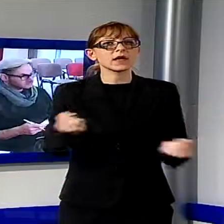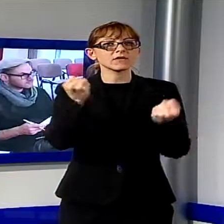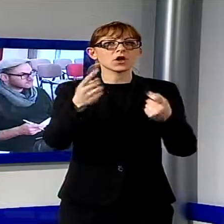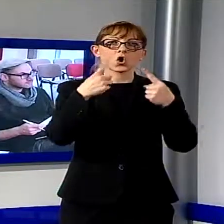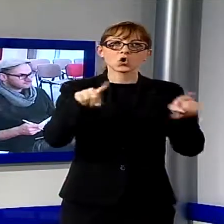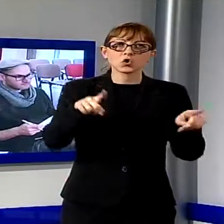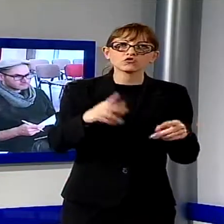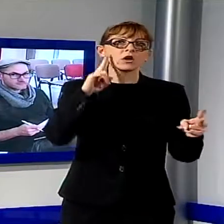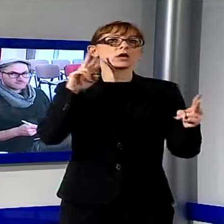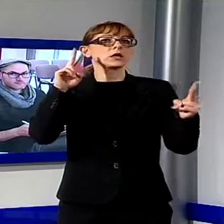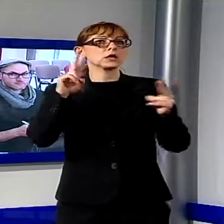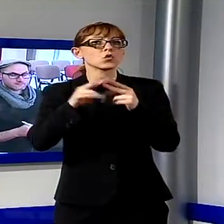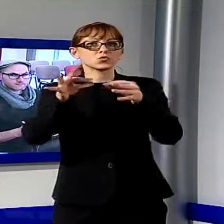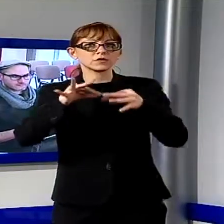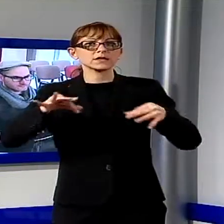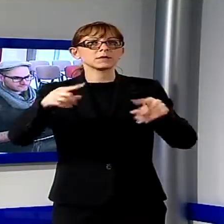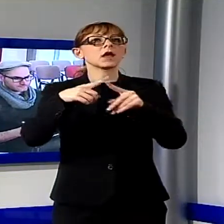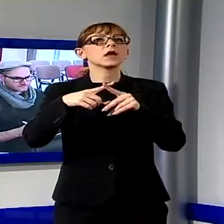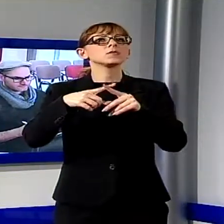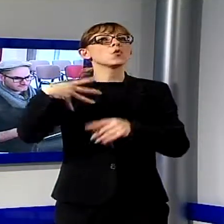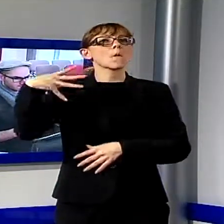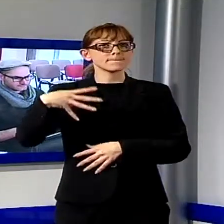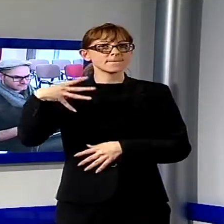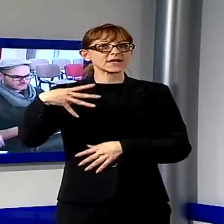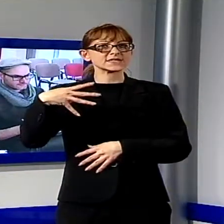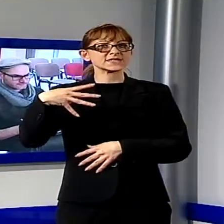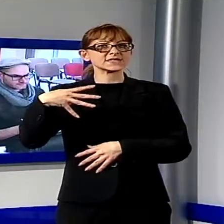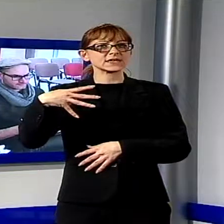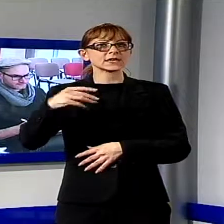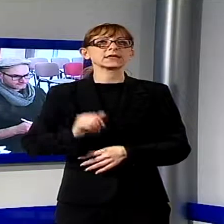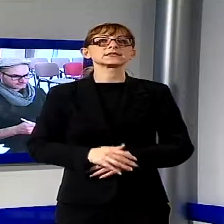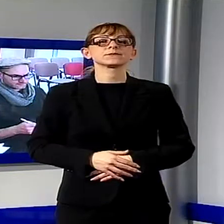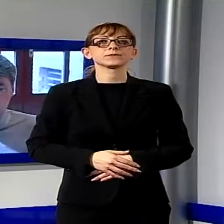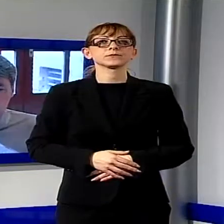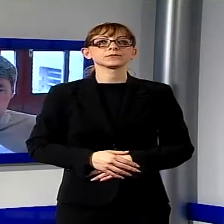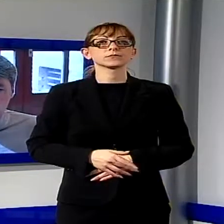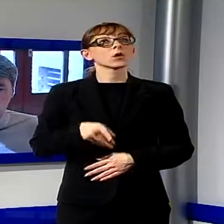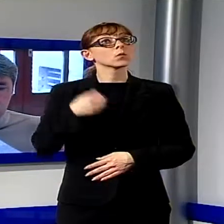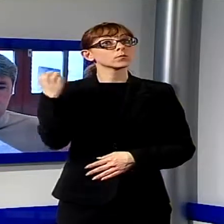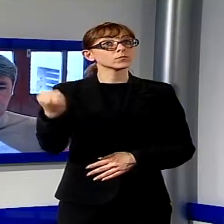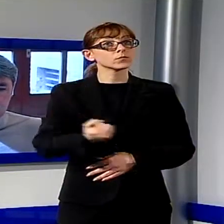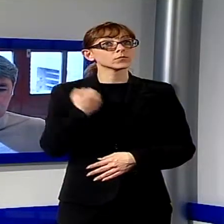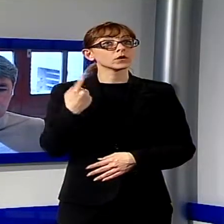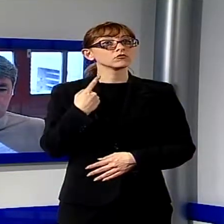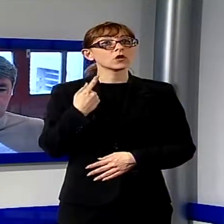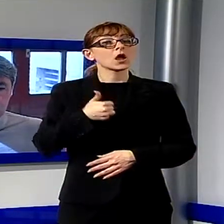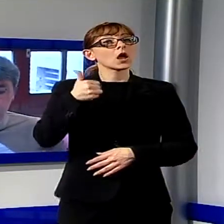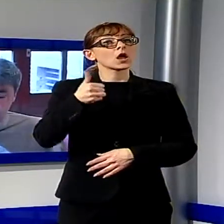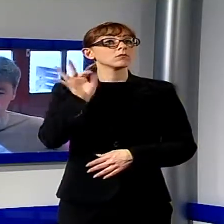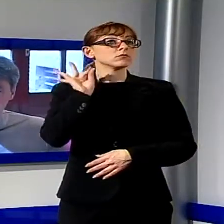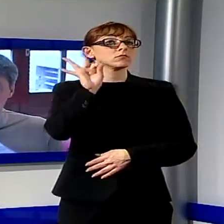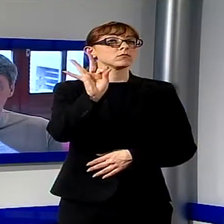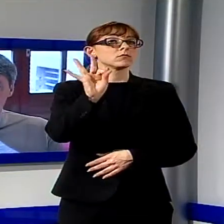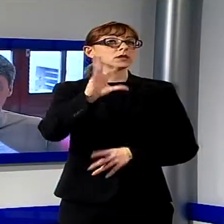concerti, incontri, seminari e masterclass di perfezionamento strumentale. Quest'anno con un denominatore comune,